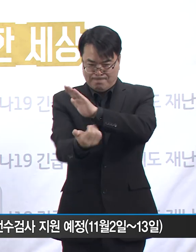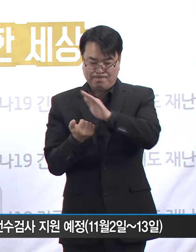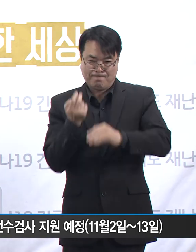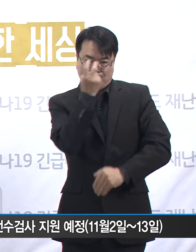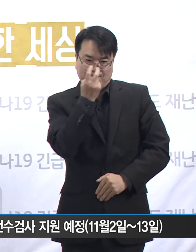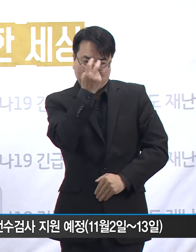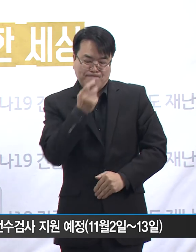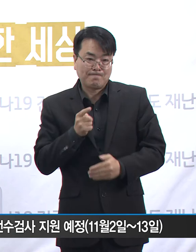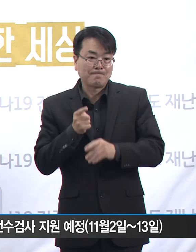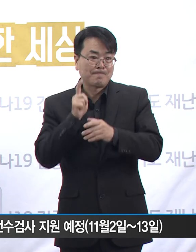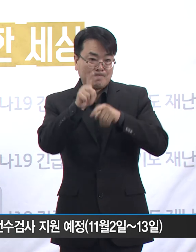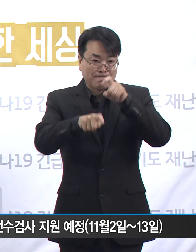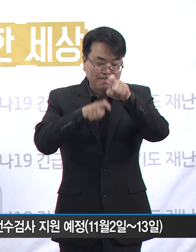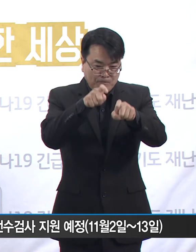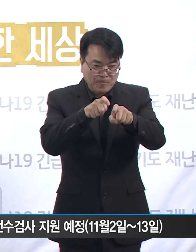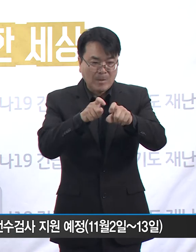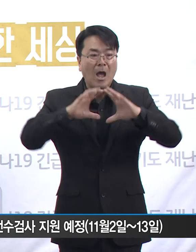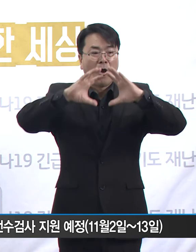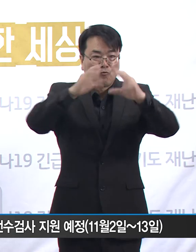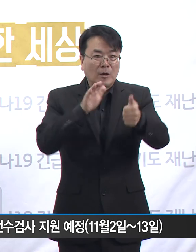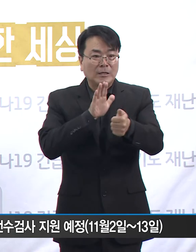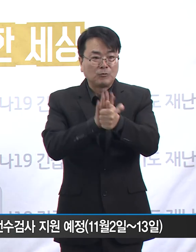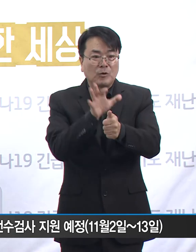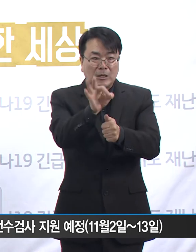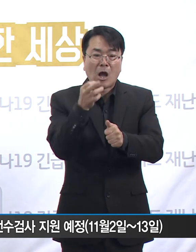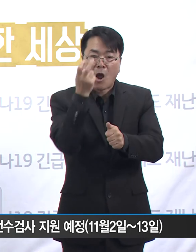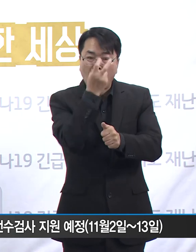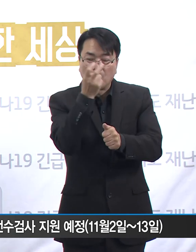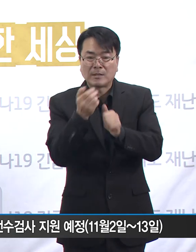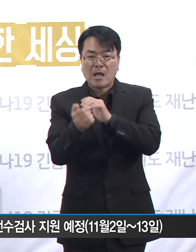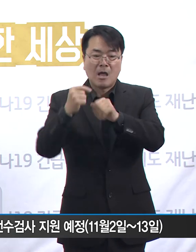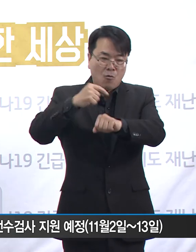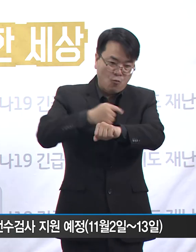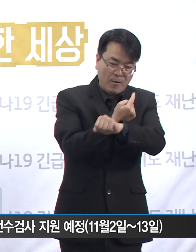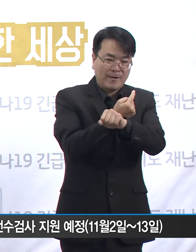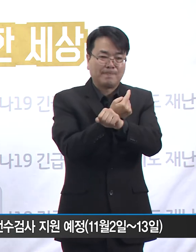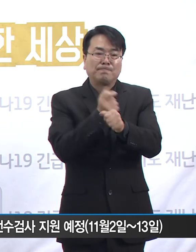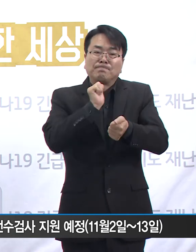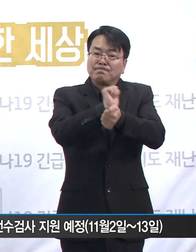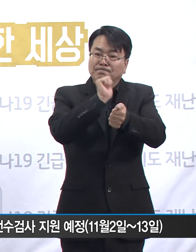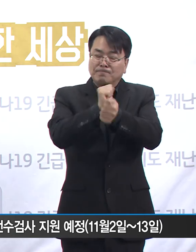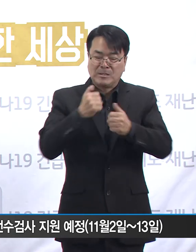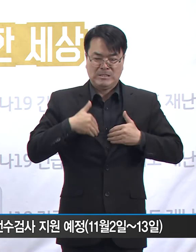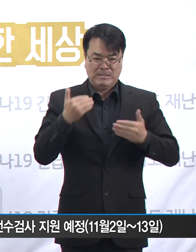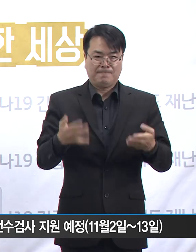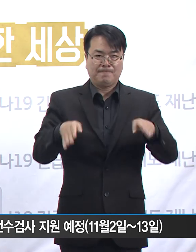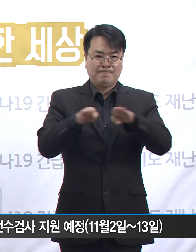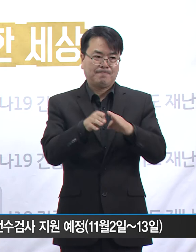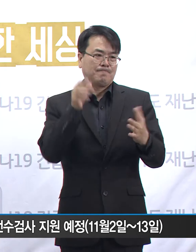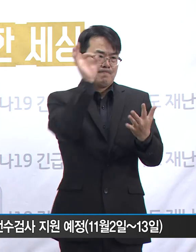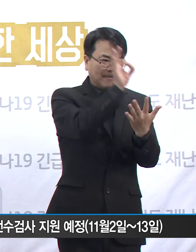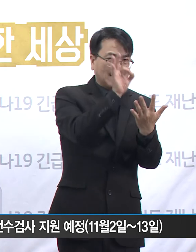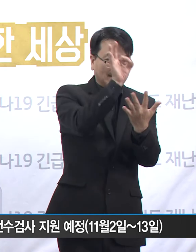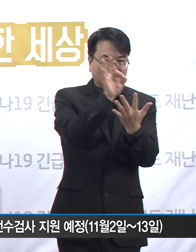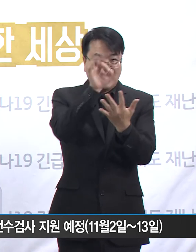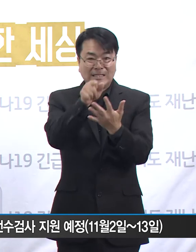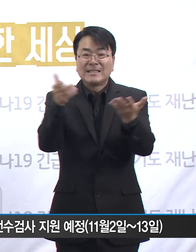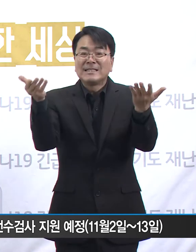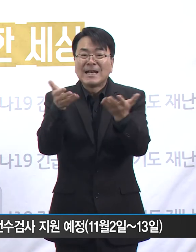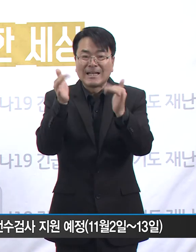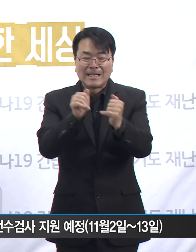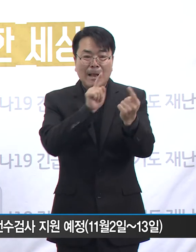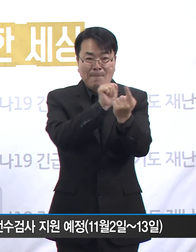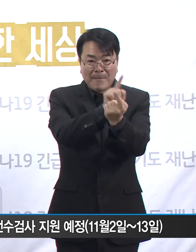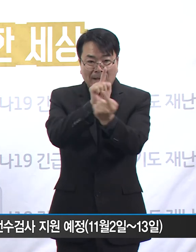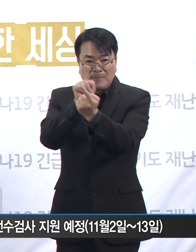경기도는 기존 국비검사 대상 외에 감염 취약시설을 추가로 발굴하고 종사자들을